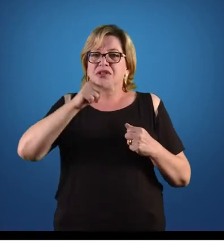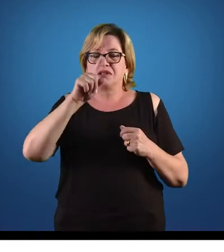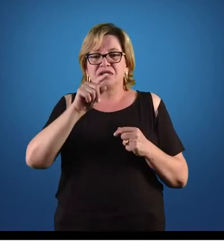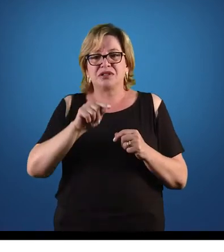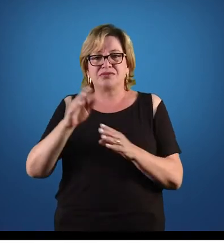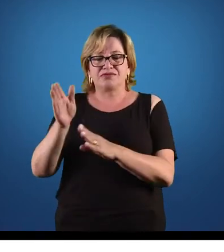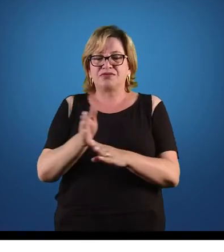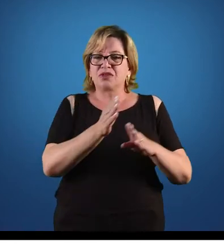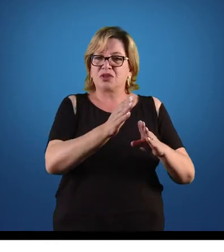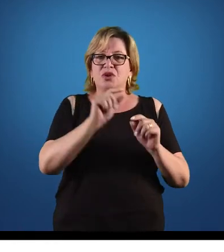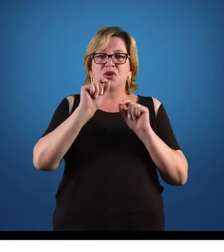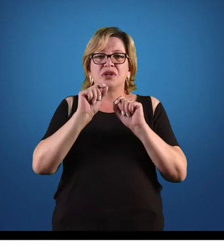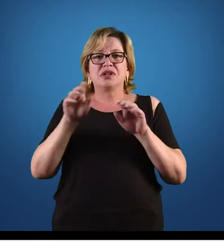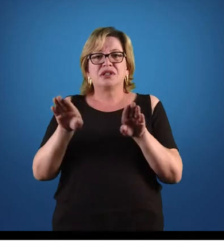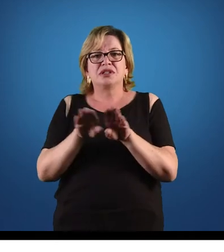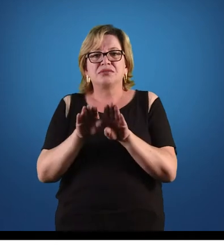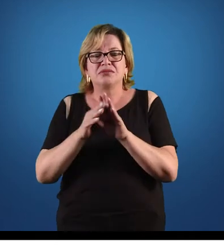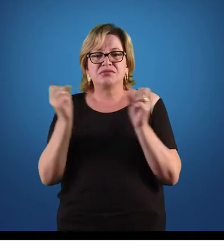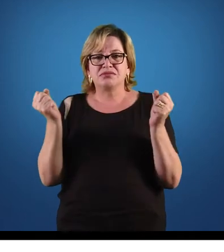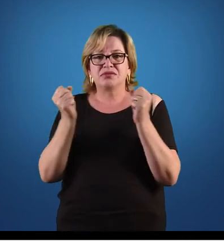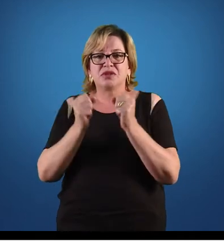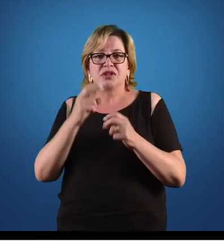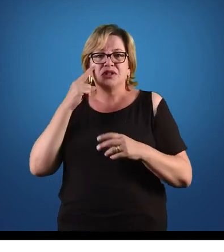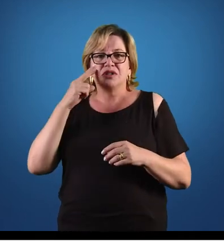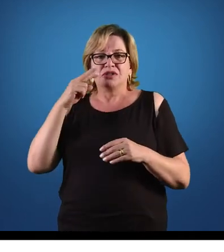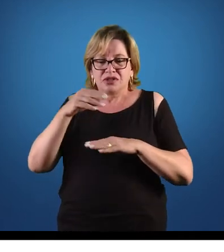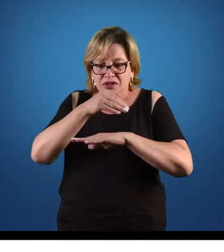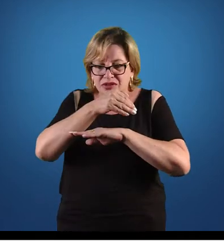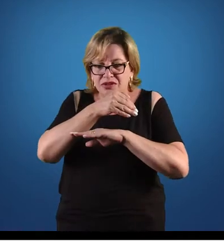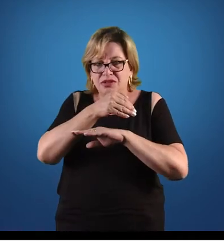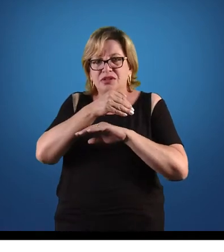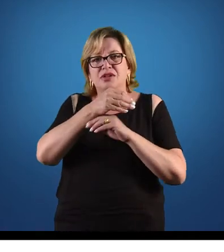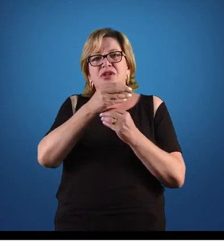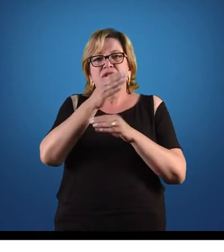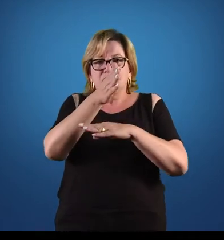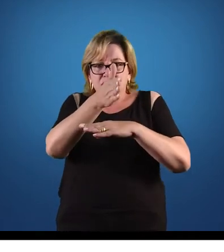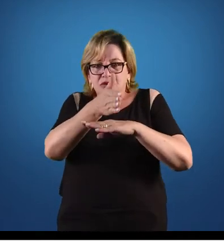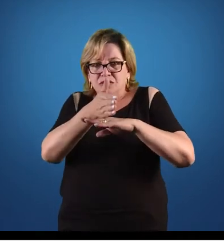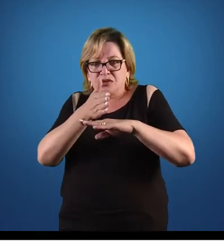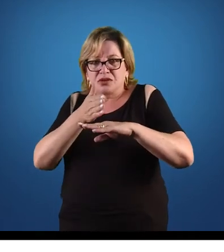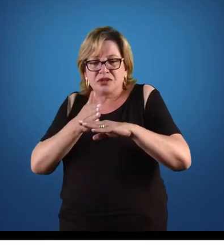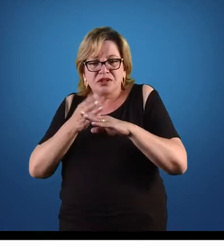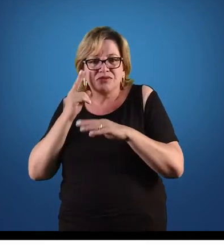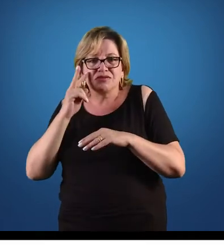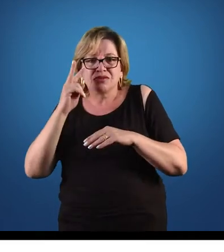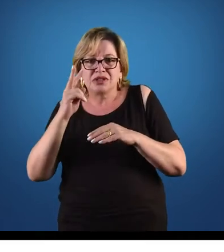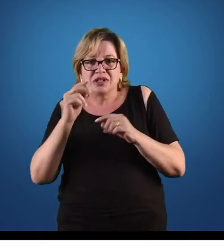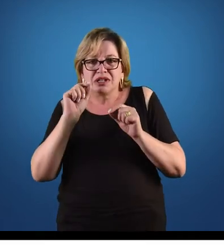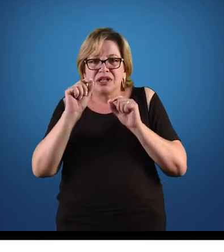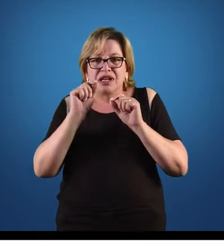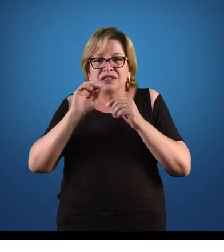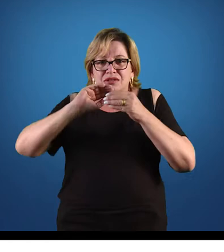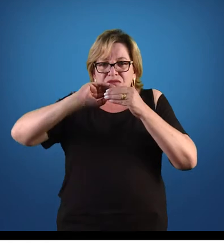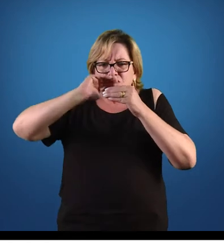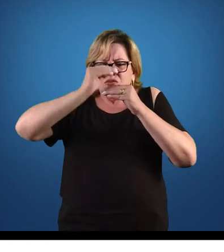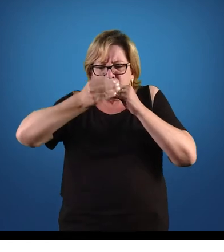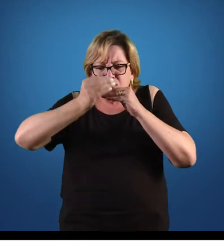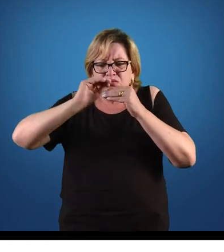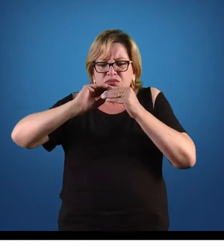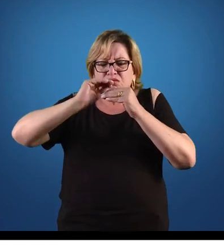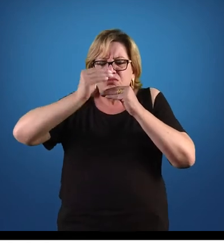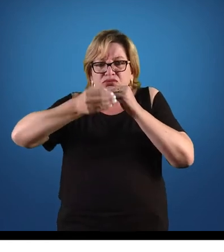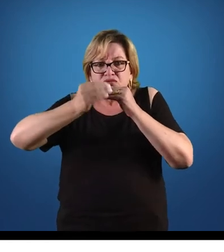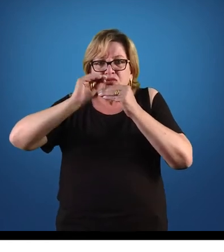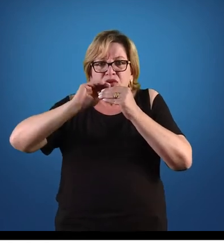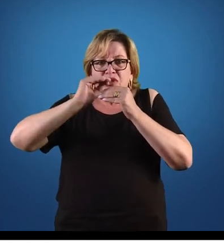Uma outra coisa que a gente consegue observar nesse animal, aqui no corte transversal representado por essa figura circular, são as camadas de tecidos do corpo